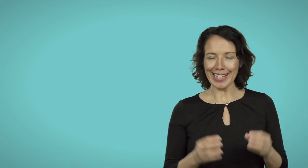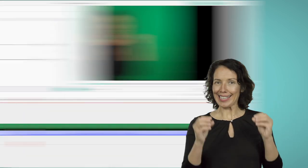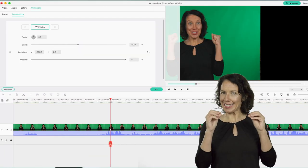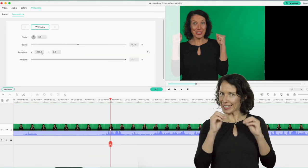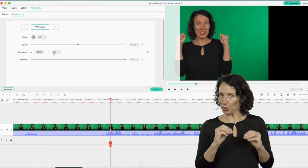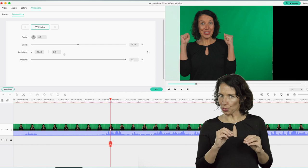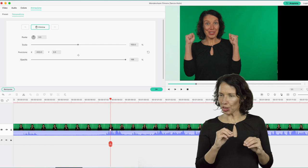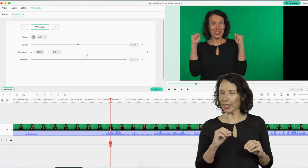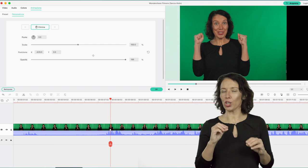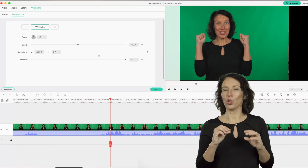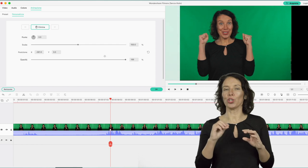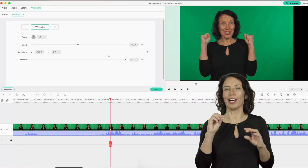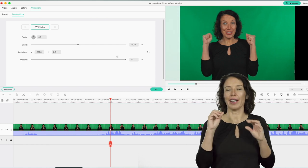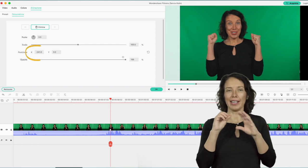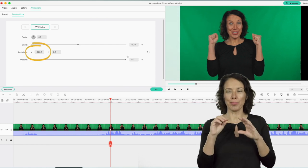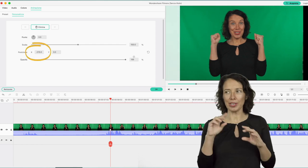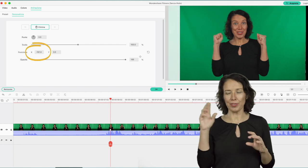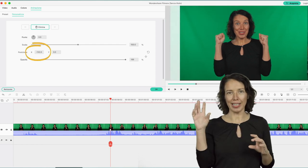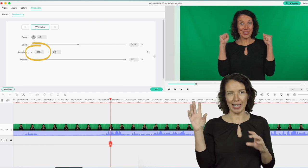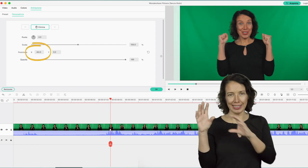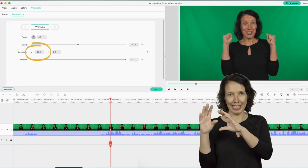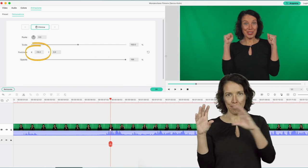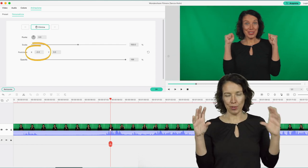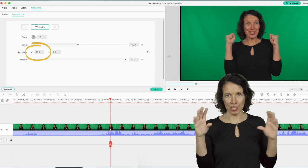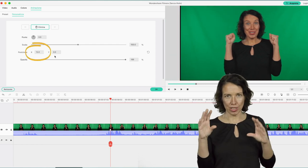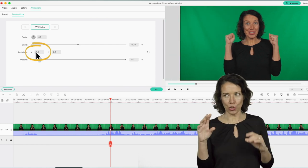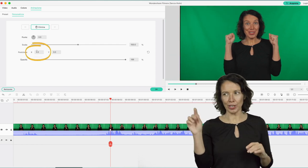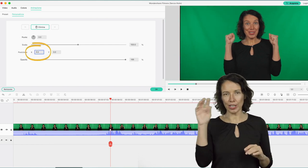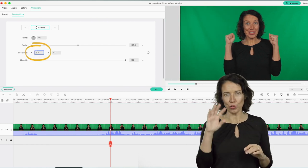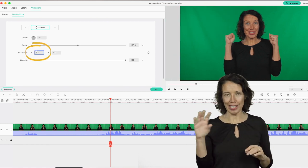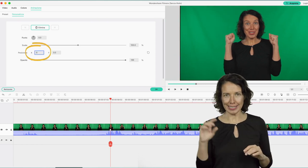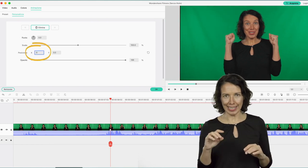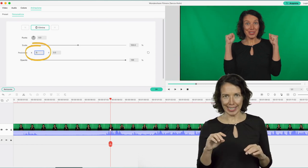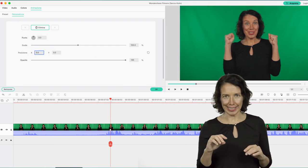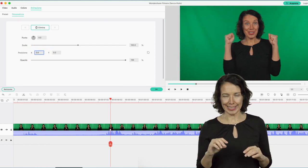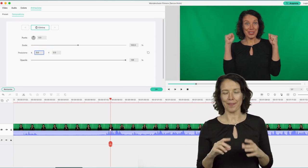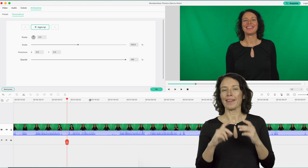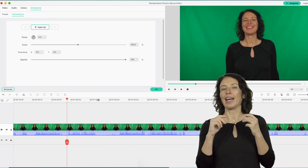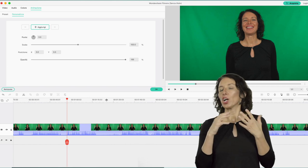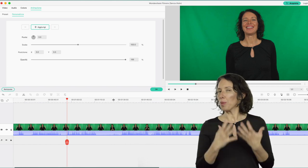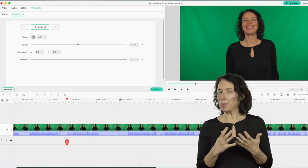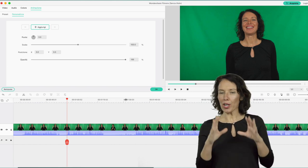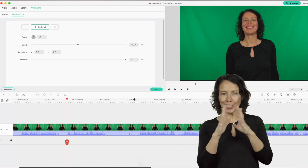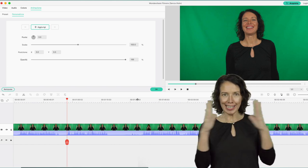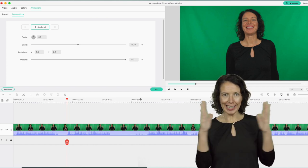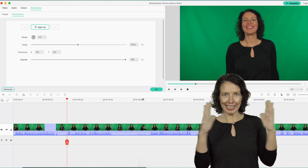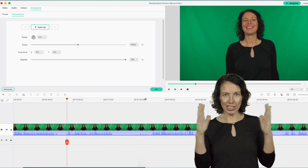che si traduce con la modifica della posizione sull'asse delle x. Come prima cosa ingrandici